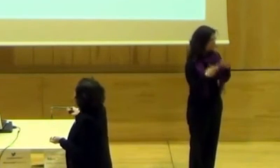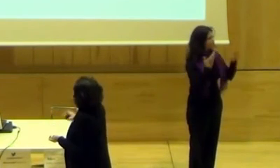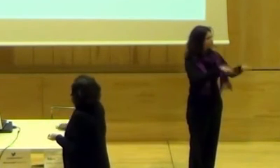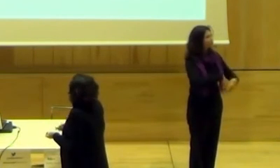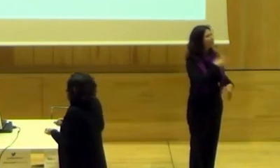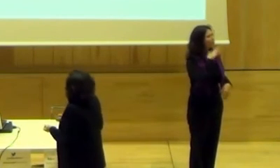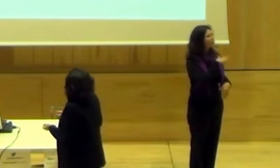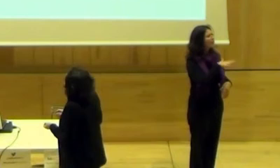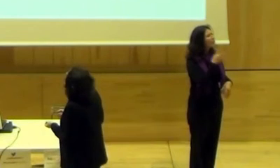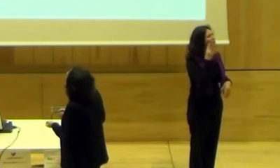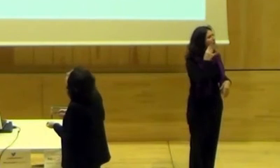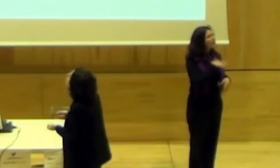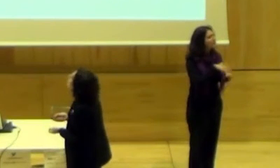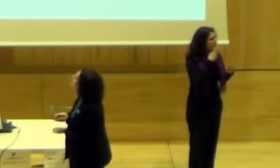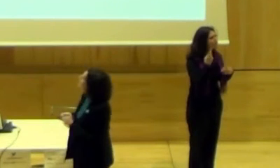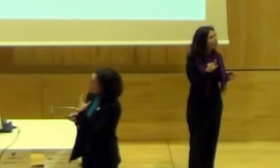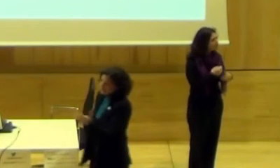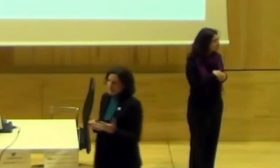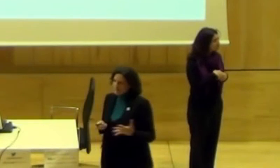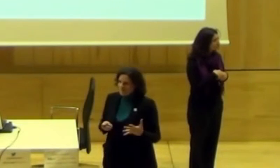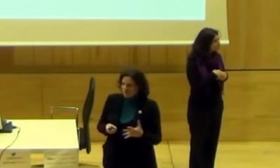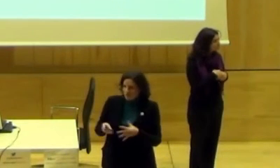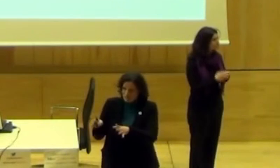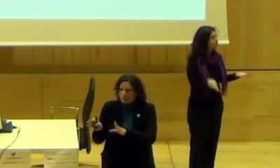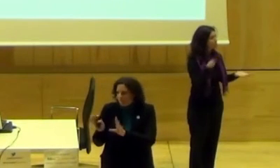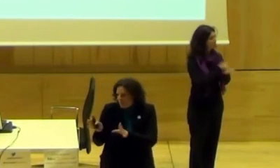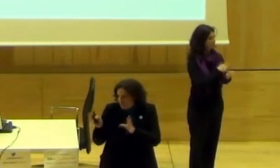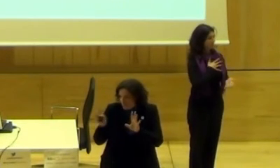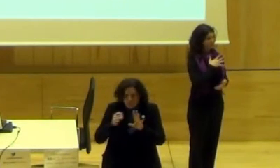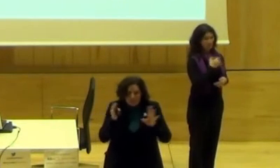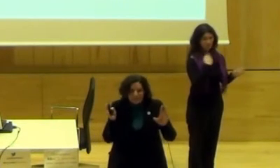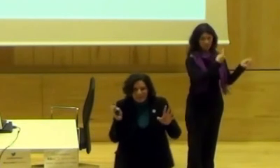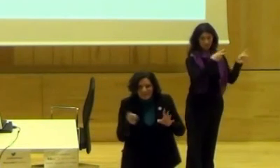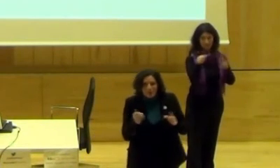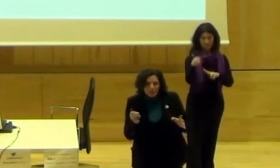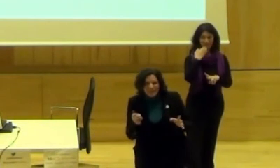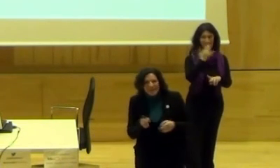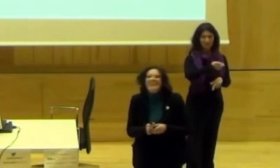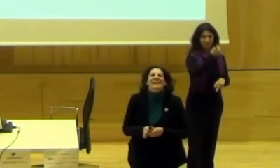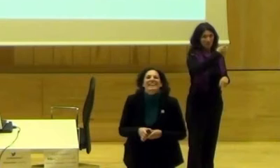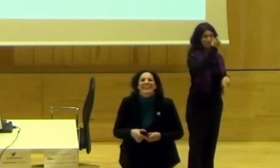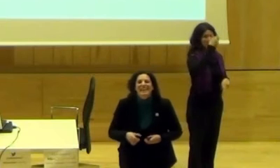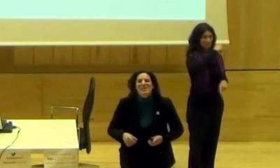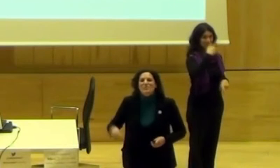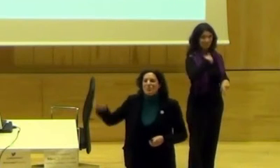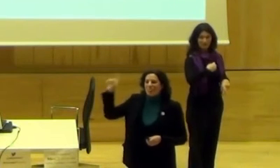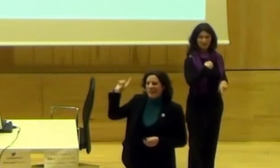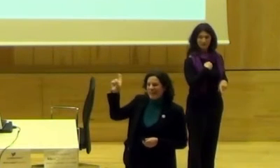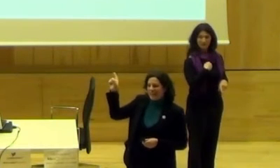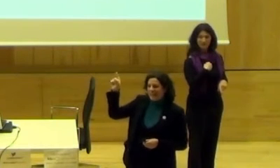Y bueno, ¿dónde está la mujer? En el espacio público. Vuelvo al Ayuntamiento, y aprovecho y os mire a vosotros, pero bueno, si hay más gente que me diga, ¿eh?